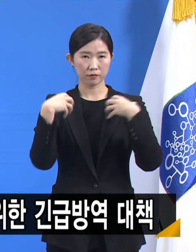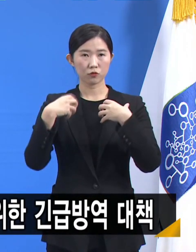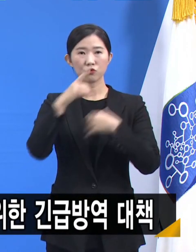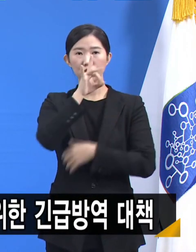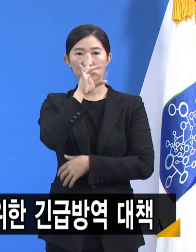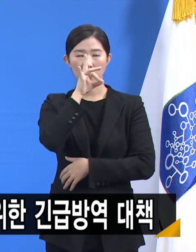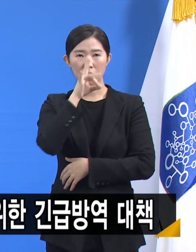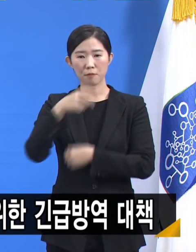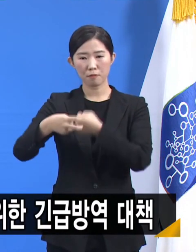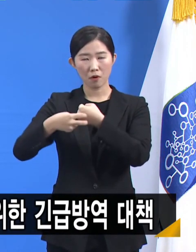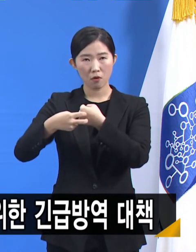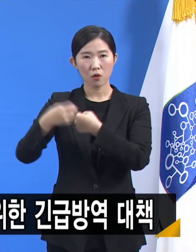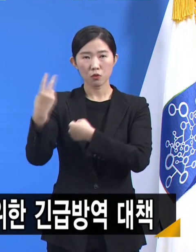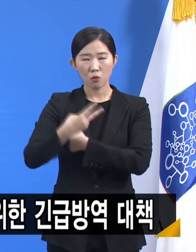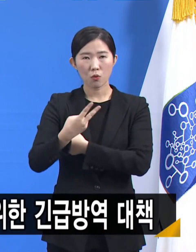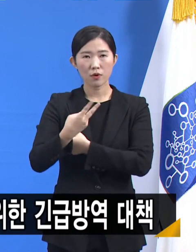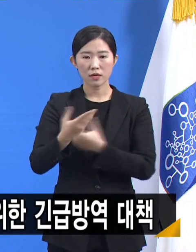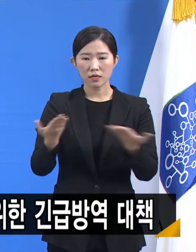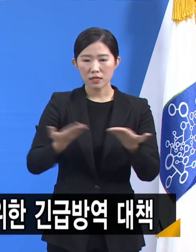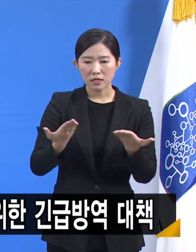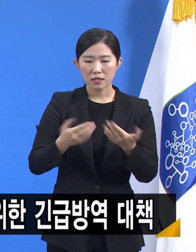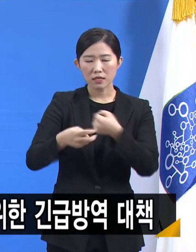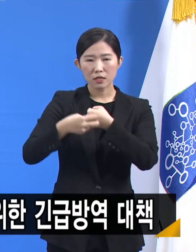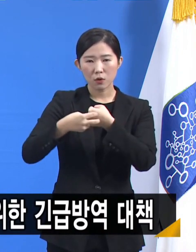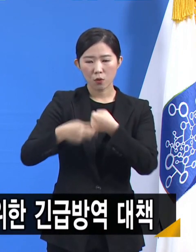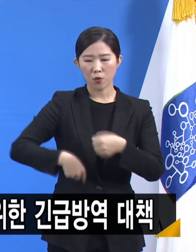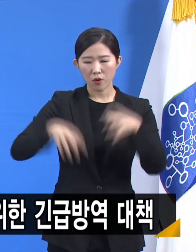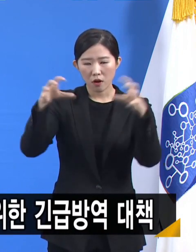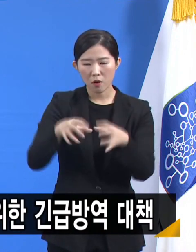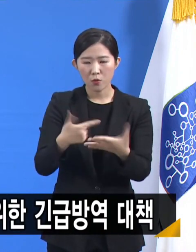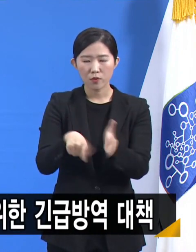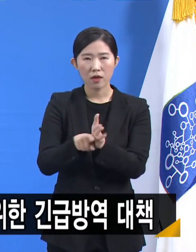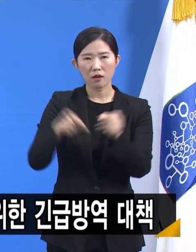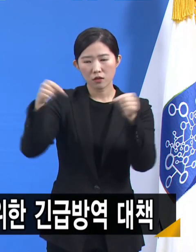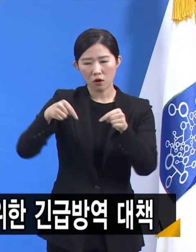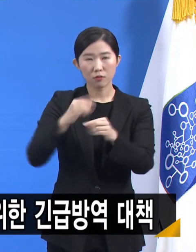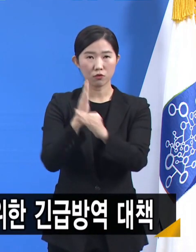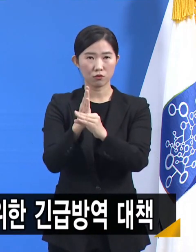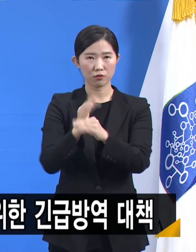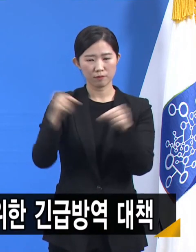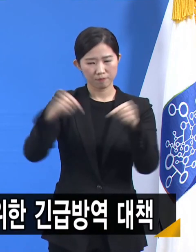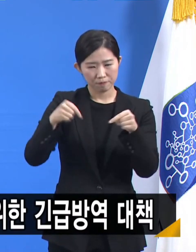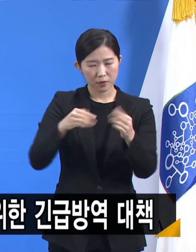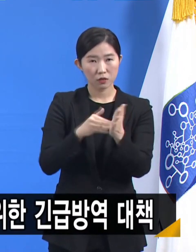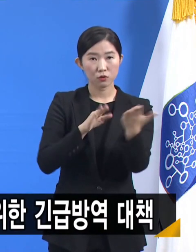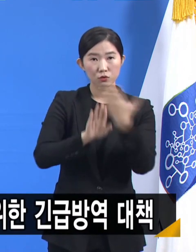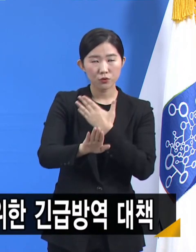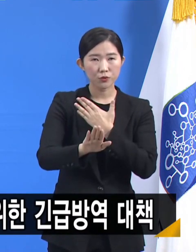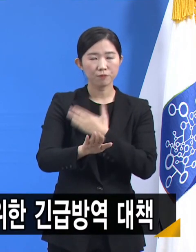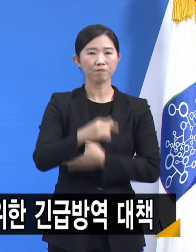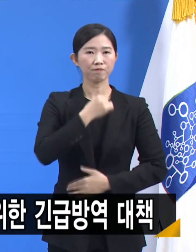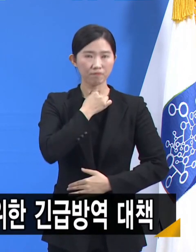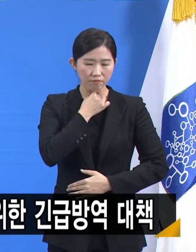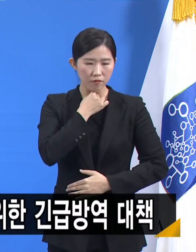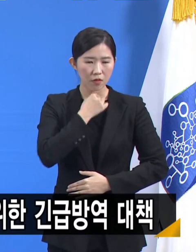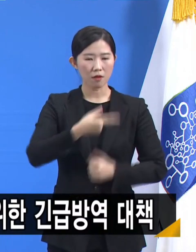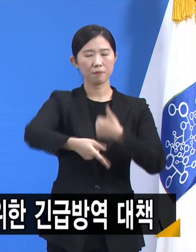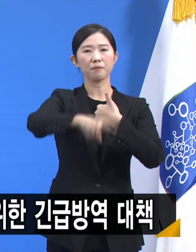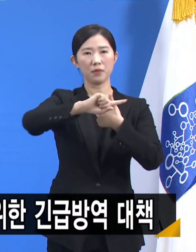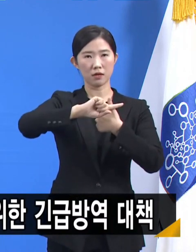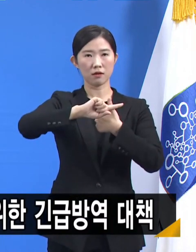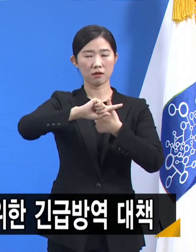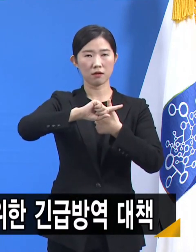지원에 대한 협의를 진행하고 있습니다. 최대한 협의를 통해서 자발적 협조를 이끌어내되